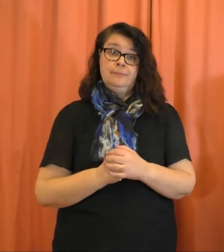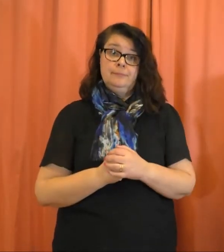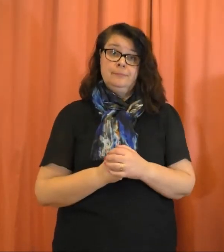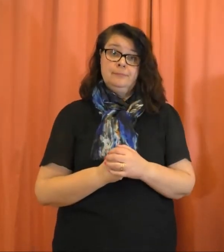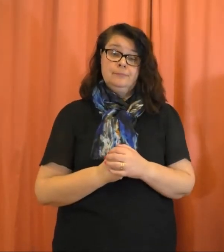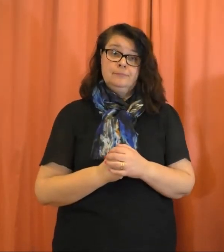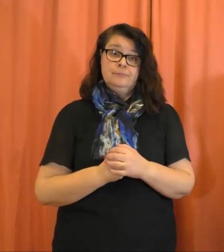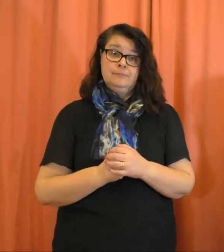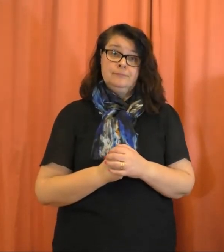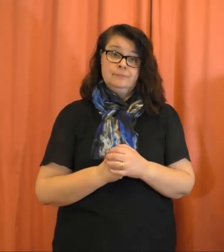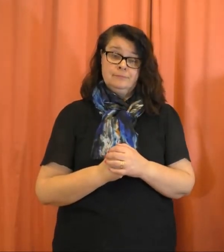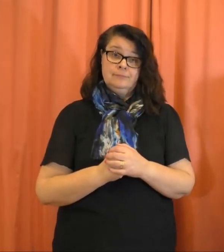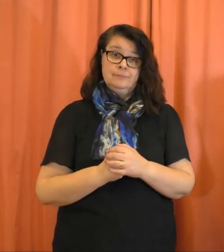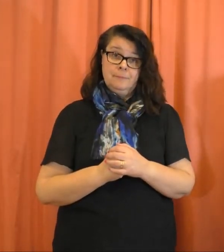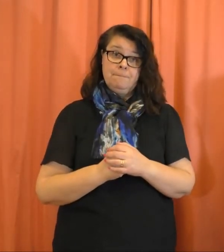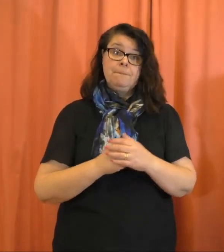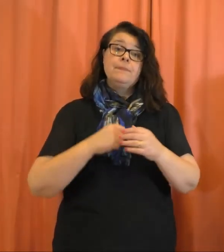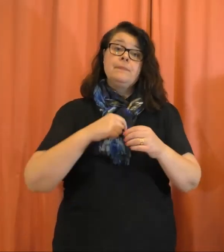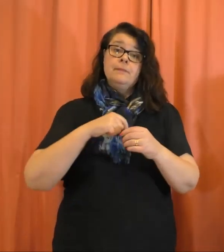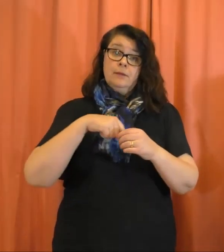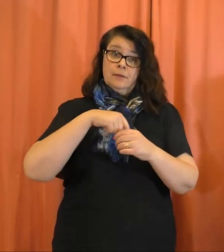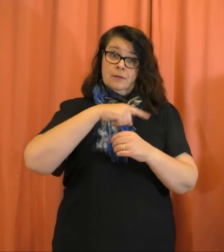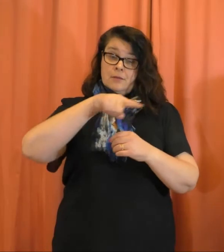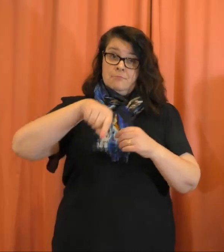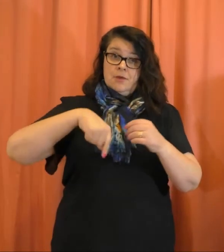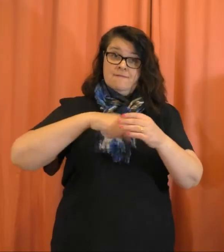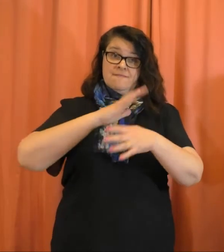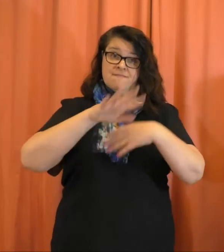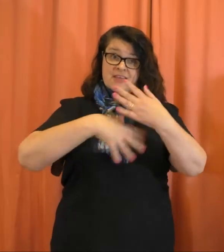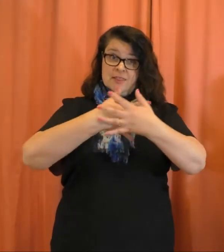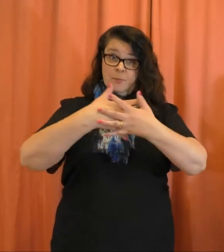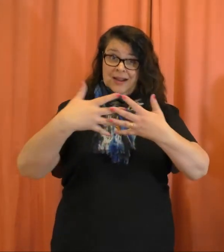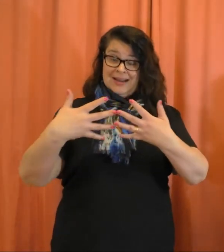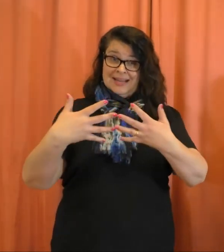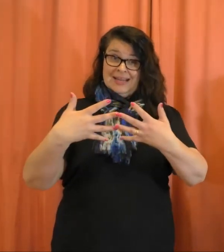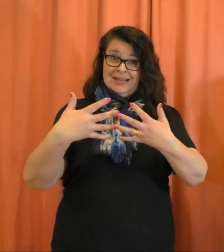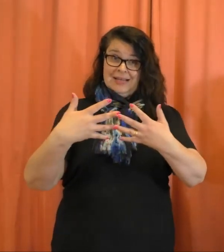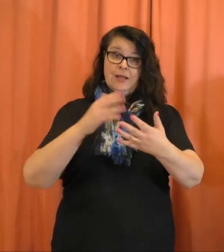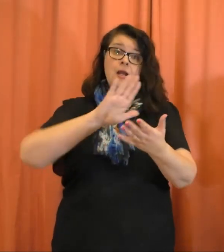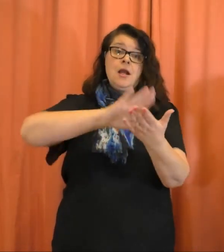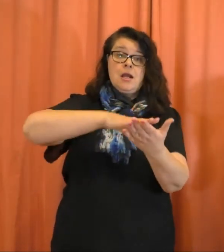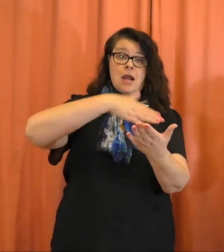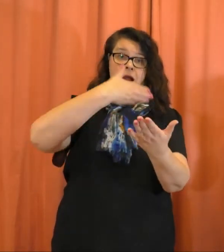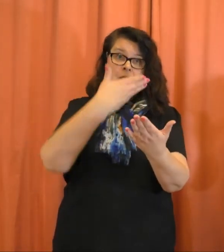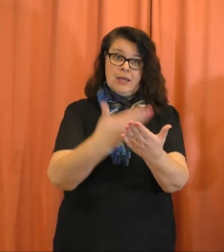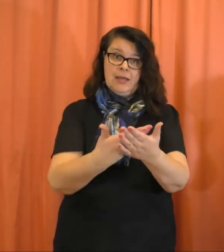Teemme viittomakielelle käännettyä Serat-muistitestejä.